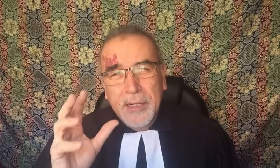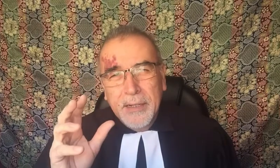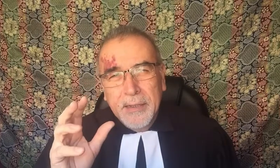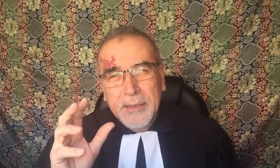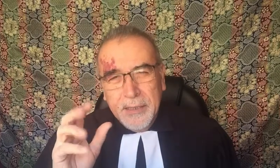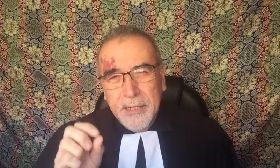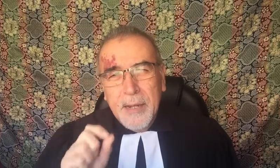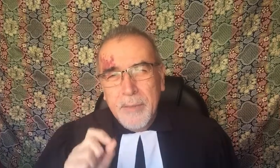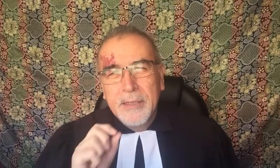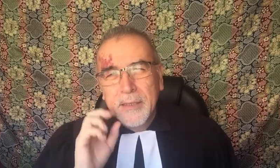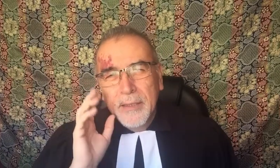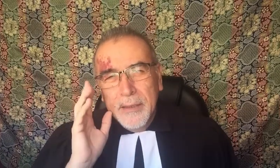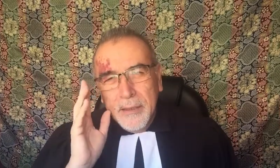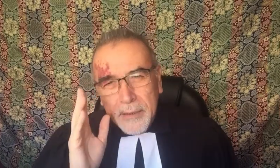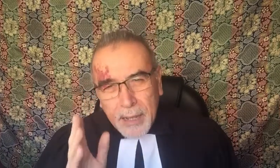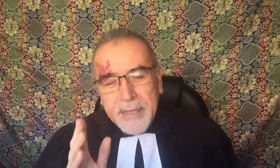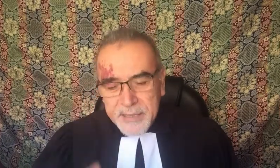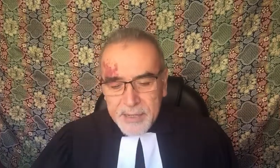generalmente aísla.